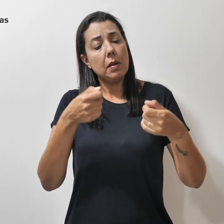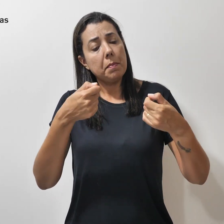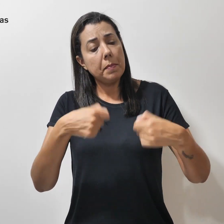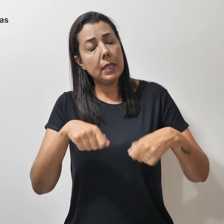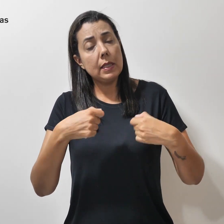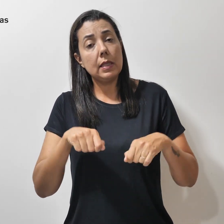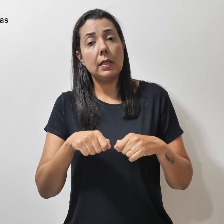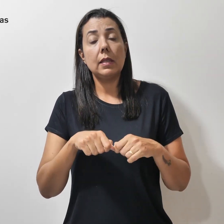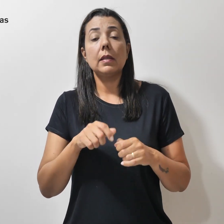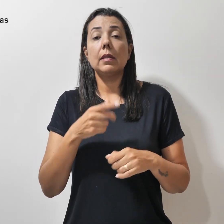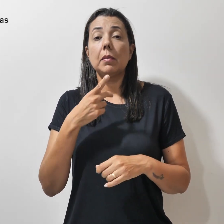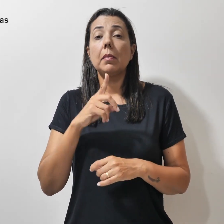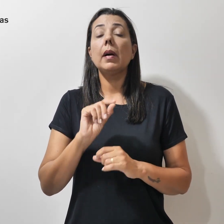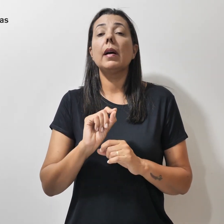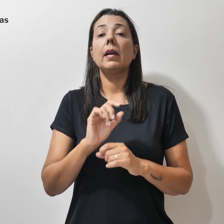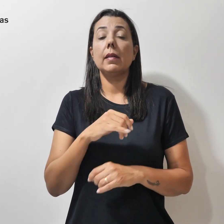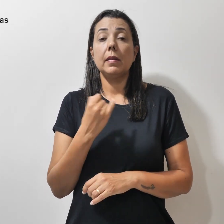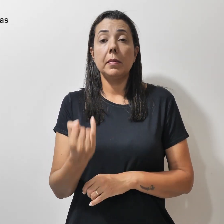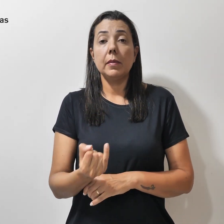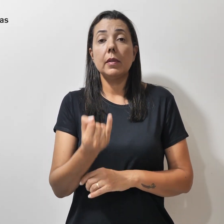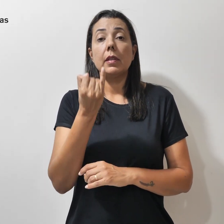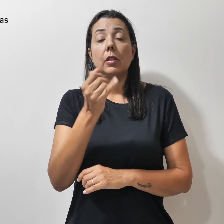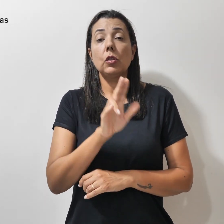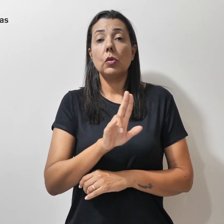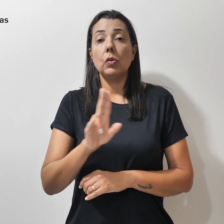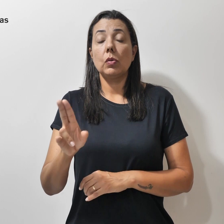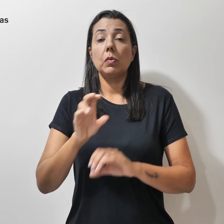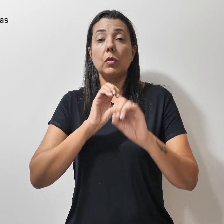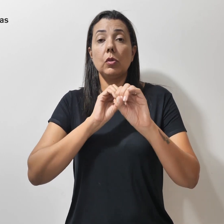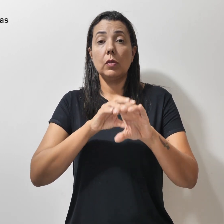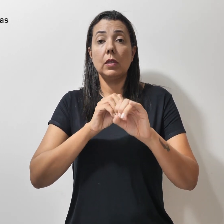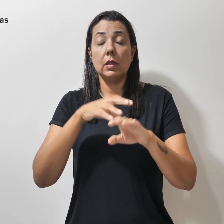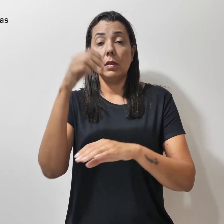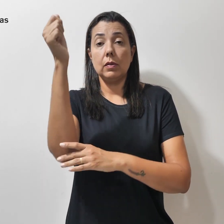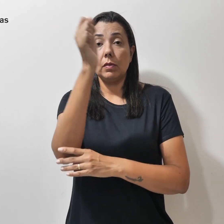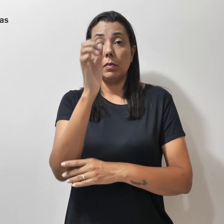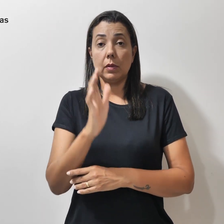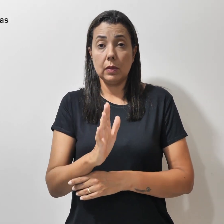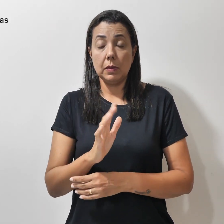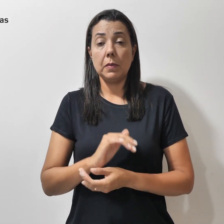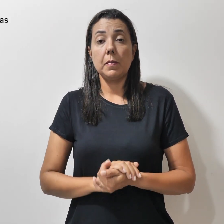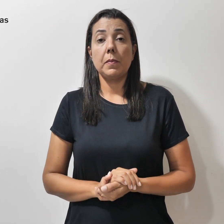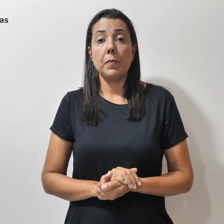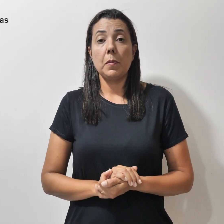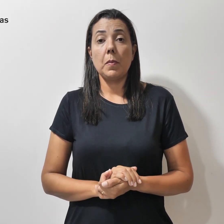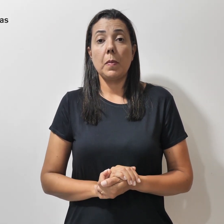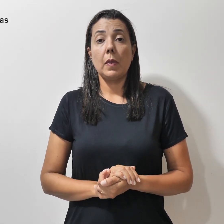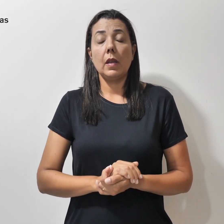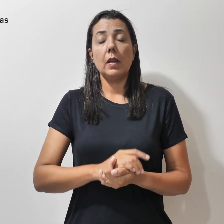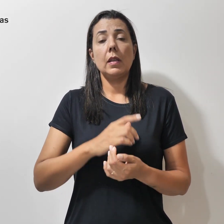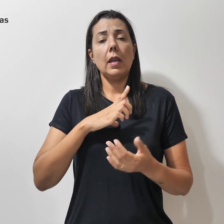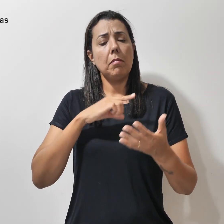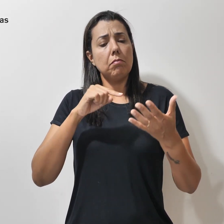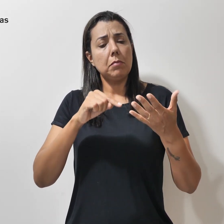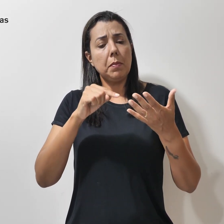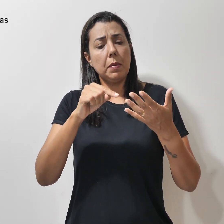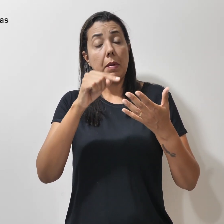abordados por importantes nomes da educação brasileira. Dentre os pontos debatidos